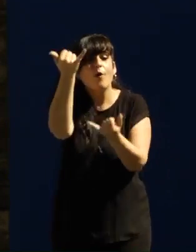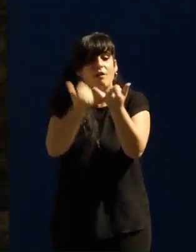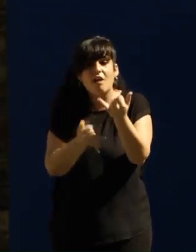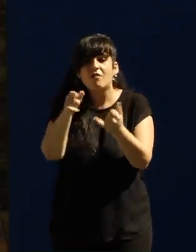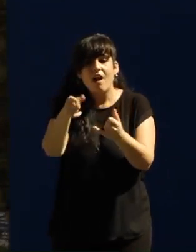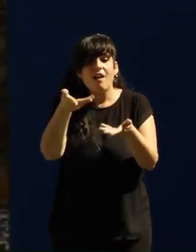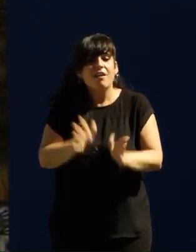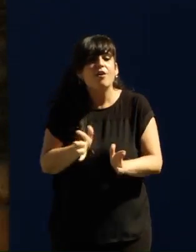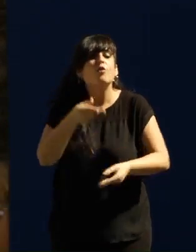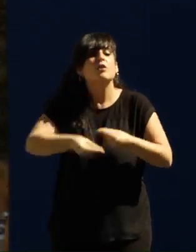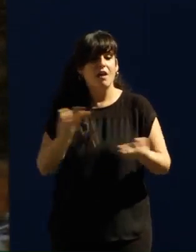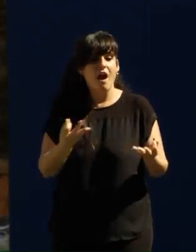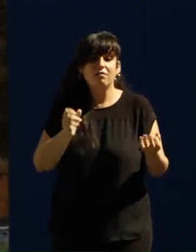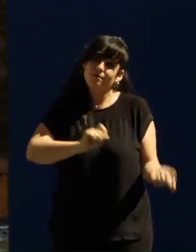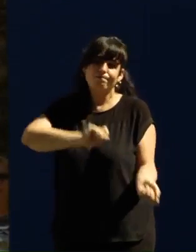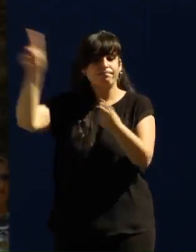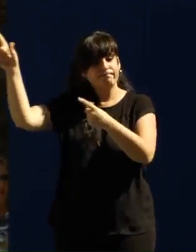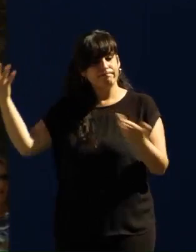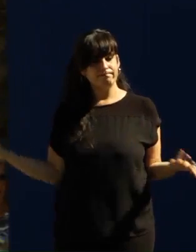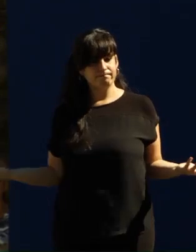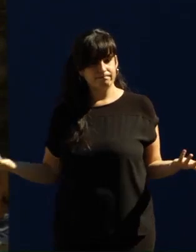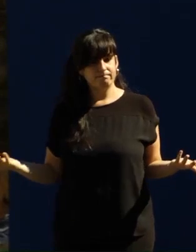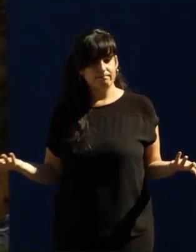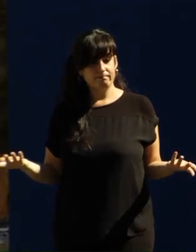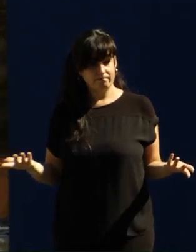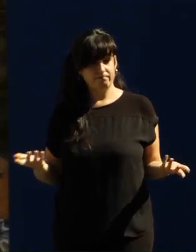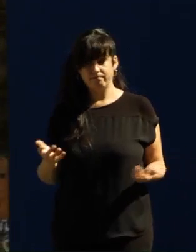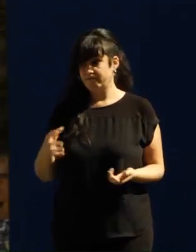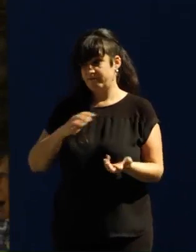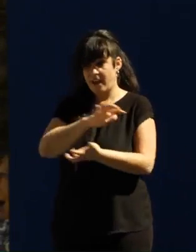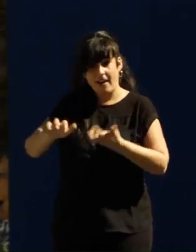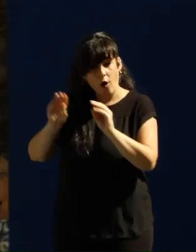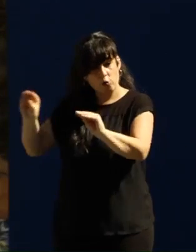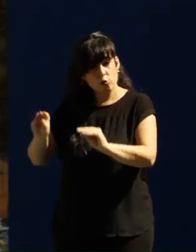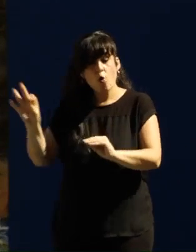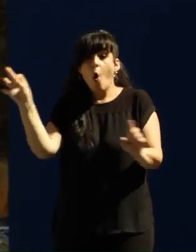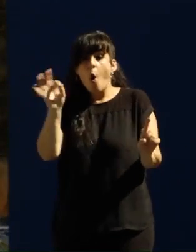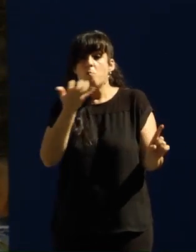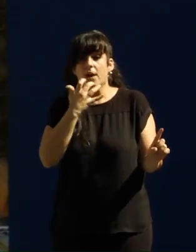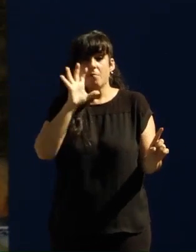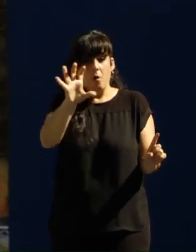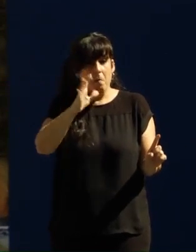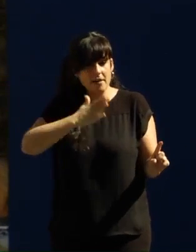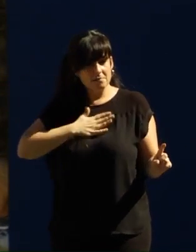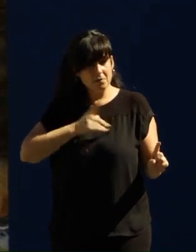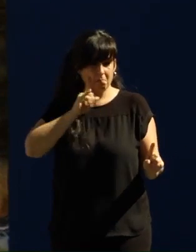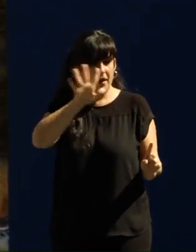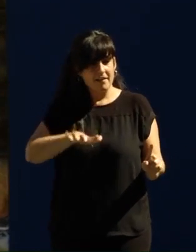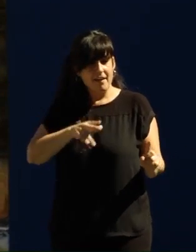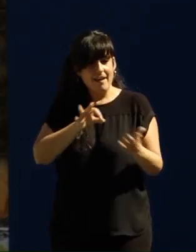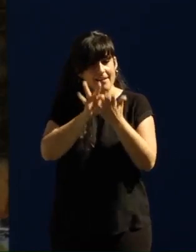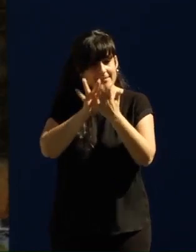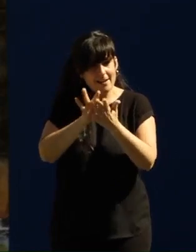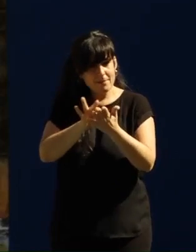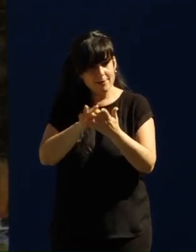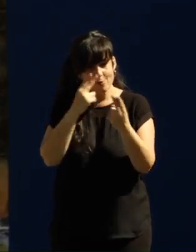o a los aeropuertos a despedir a sus hijos. En el mío el desorden empezó cuando con el dinero público no se aseguraban servicios para